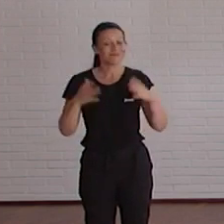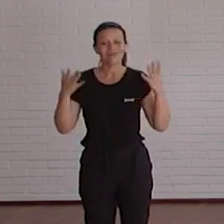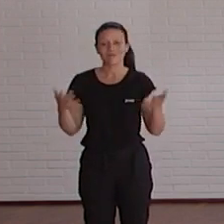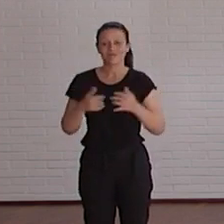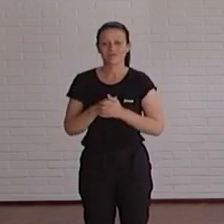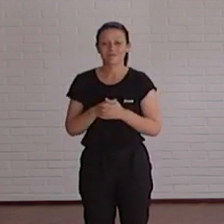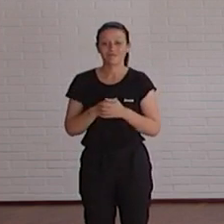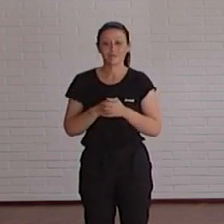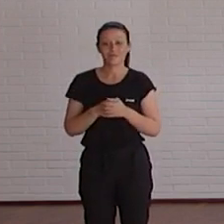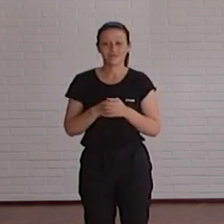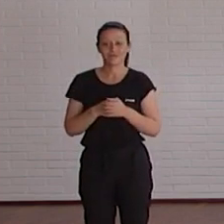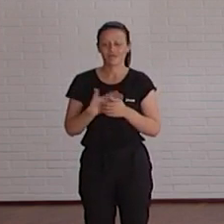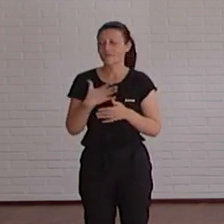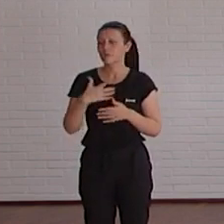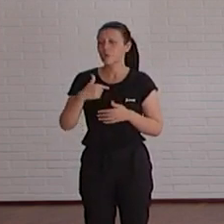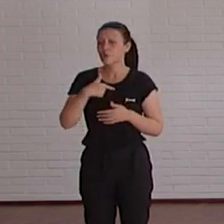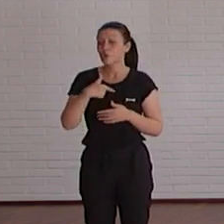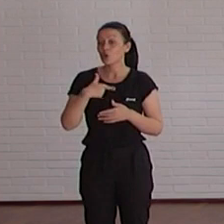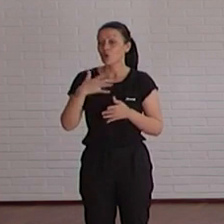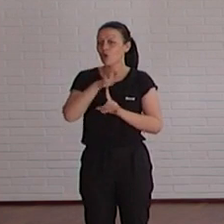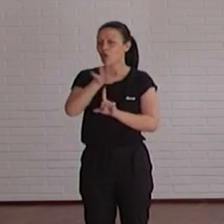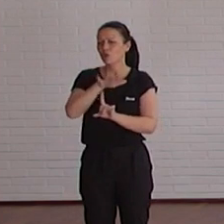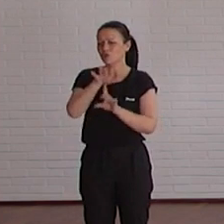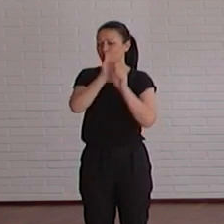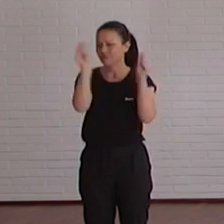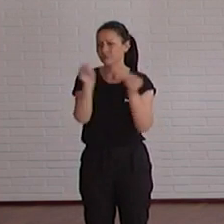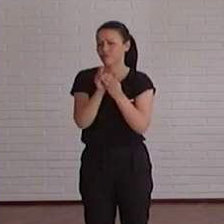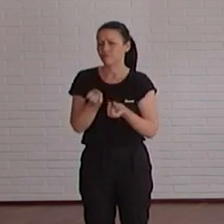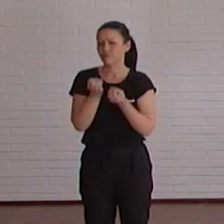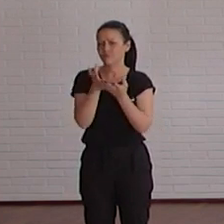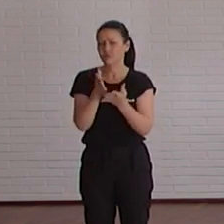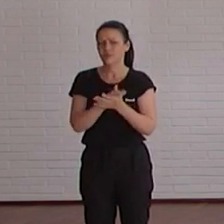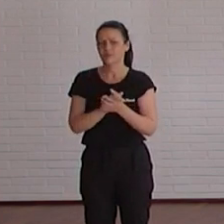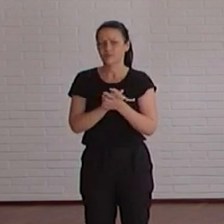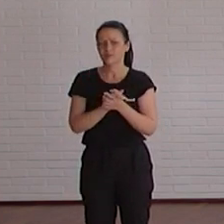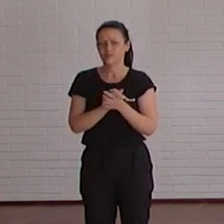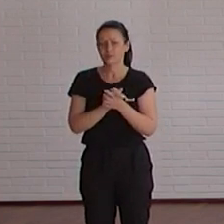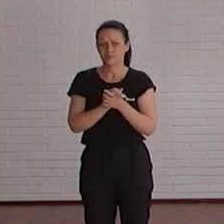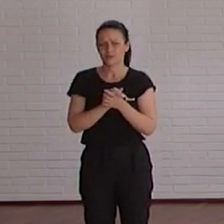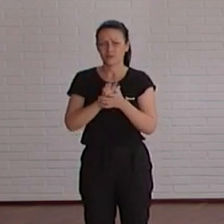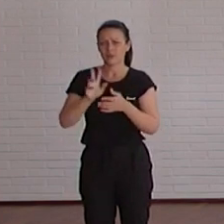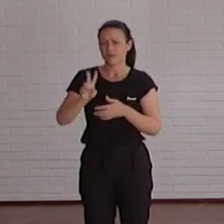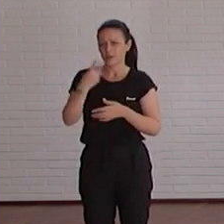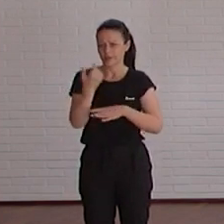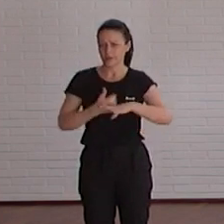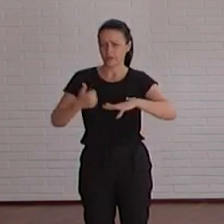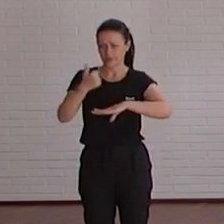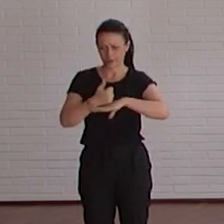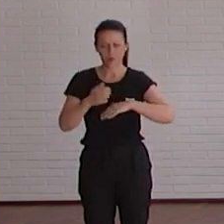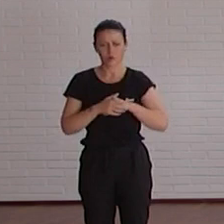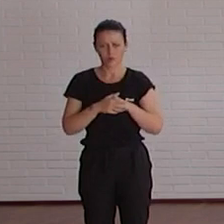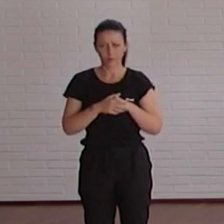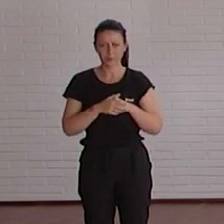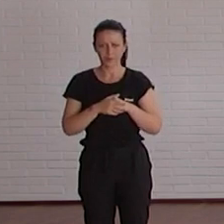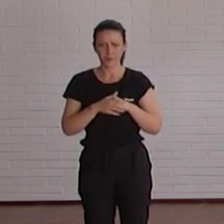Pues, bueno, yo simplemente voy a hacer un pequeño contexto de lo que te ha hecho muy bien ya el vicerrector, sobre